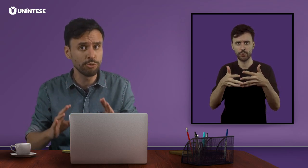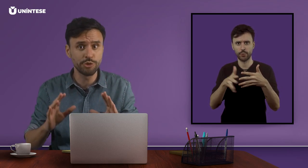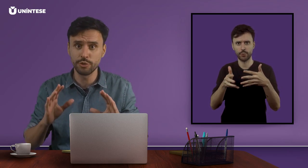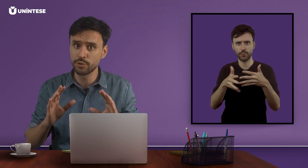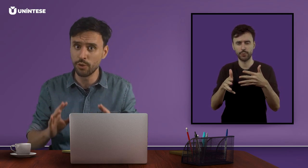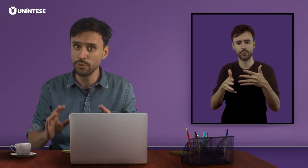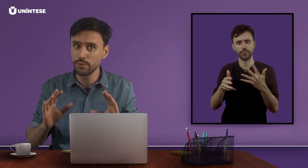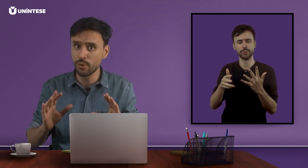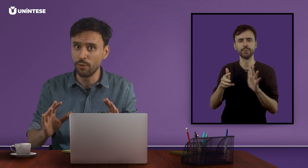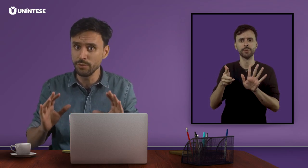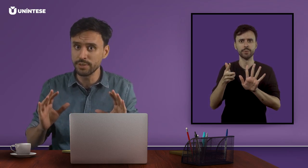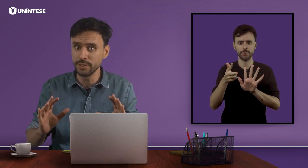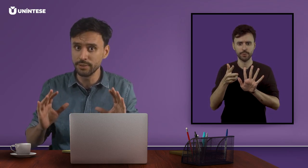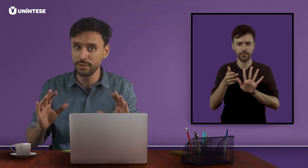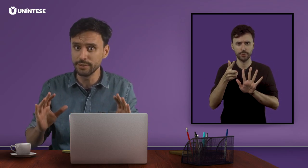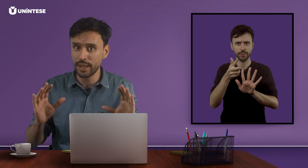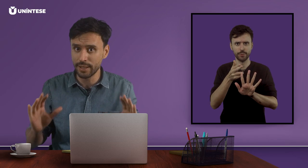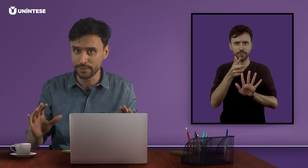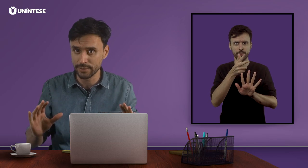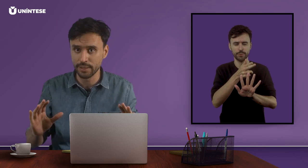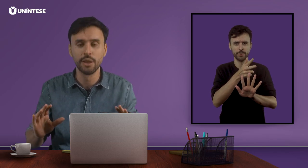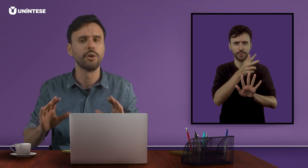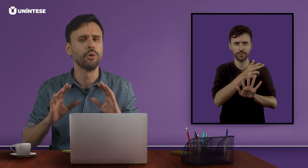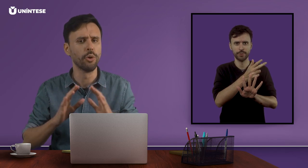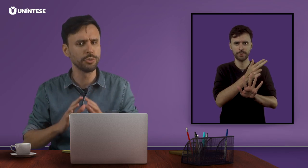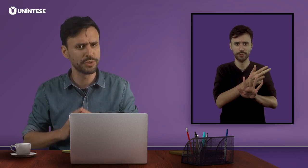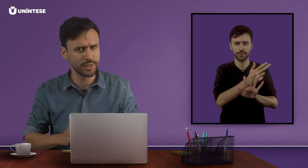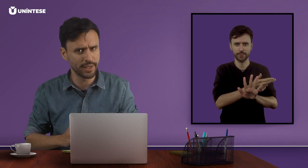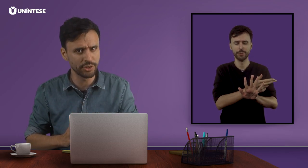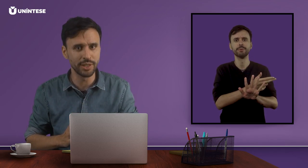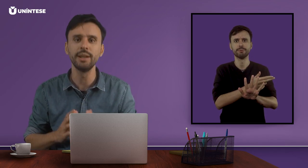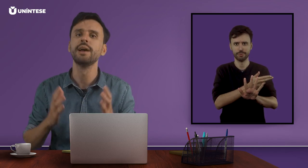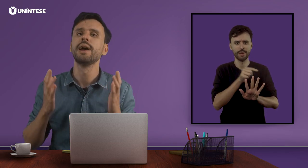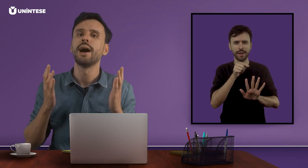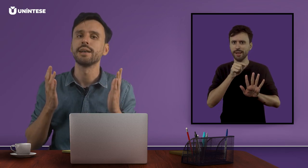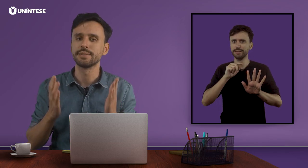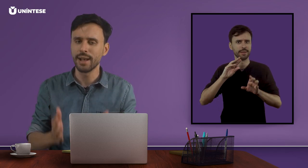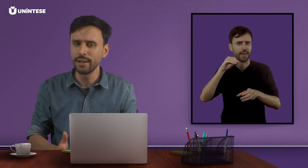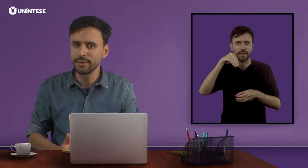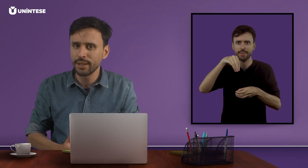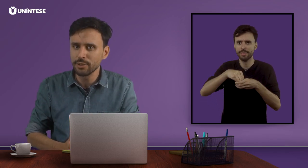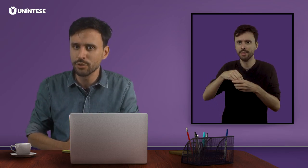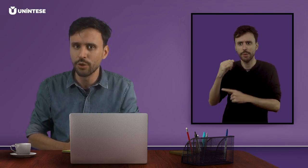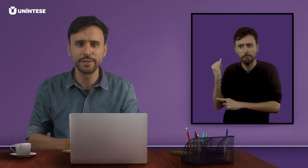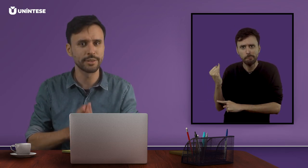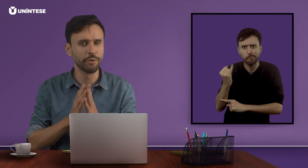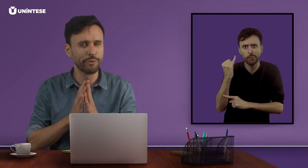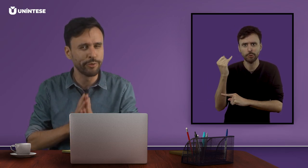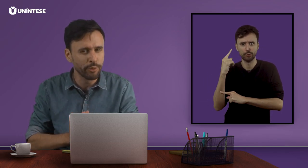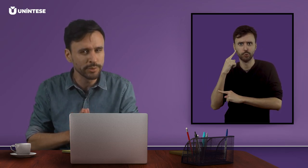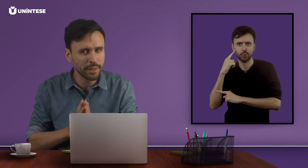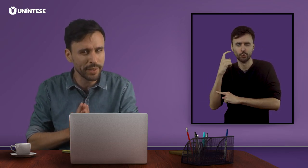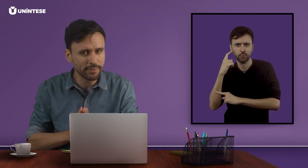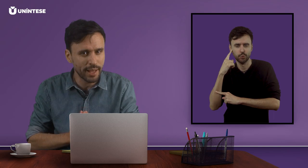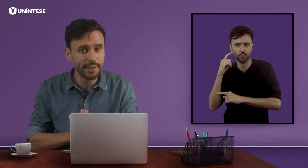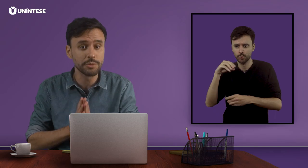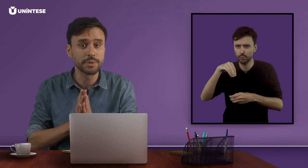de sons consonantais, ou seja, as aliterações são fundamentais nos